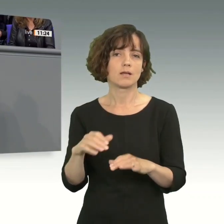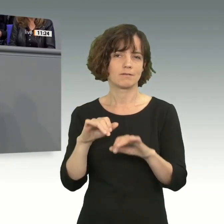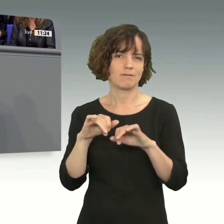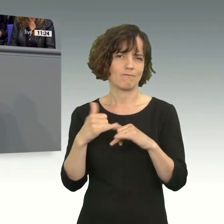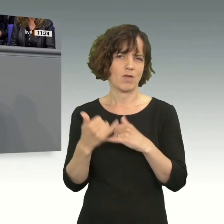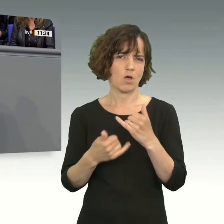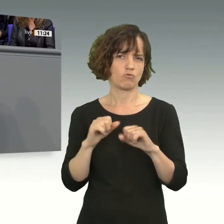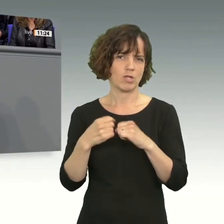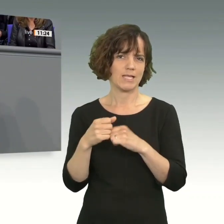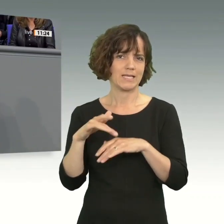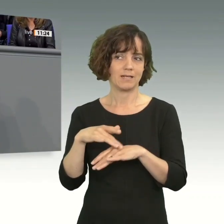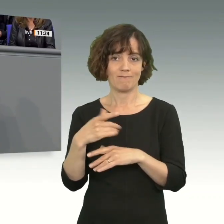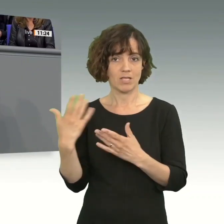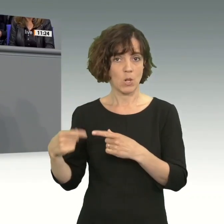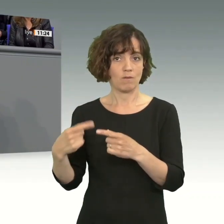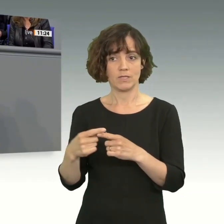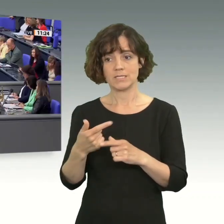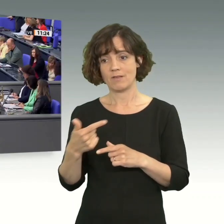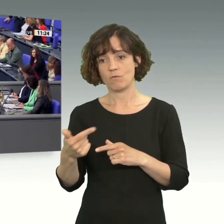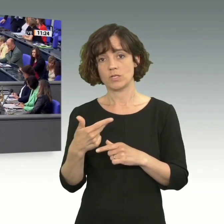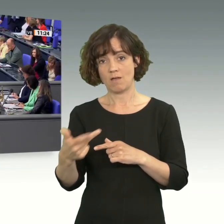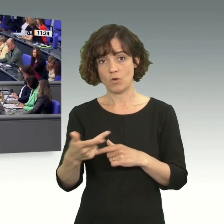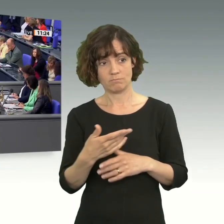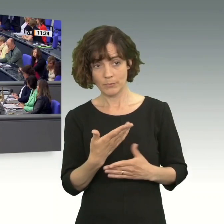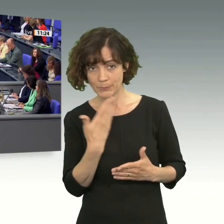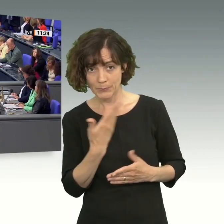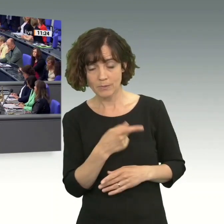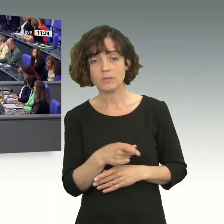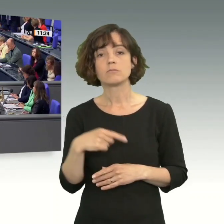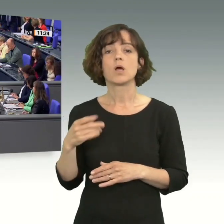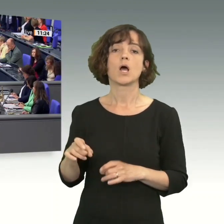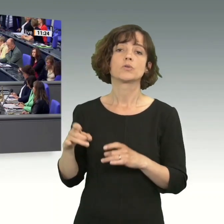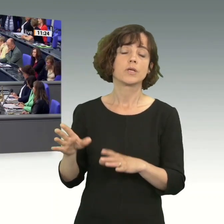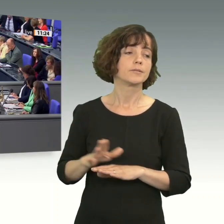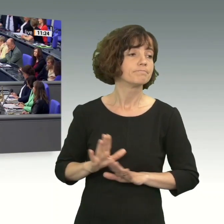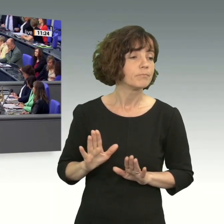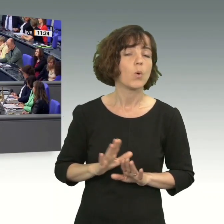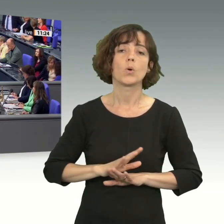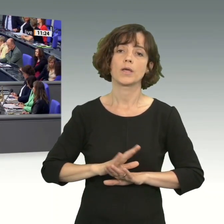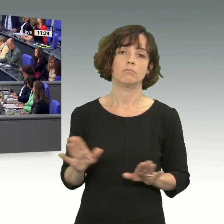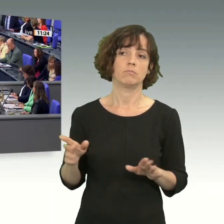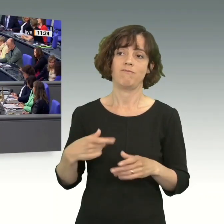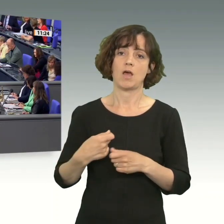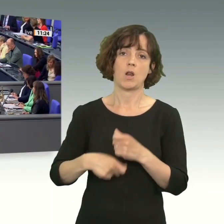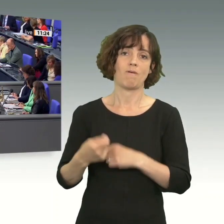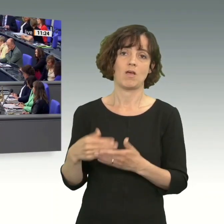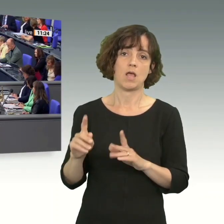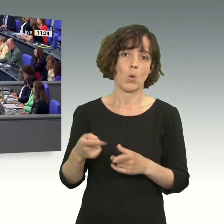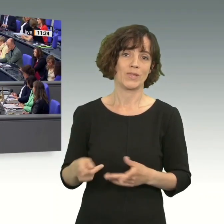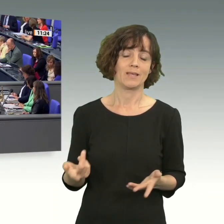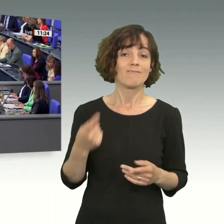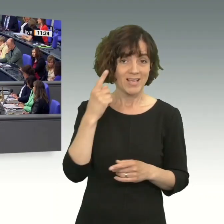dass das, was da gerade läuft, wenn Sie in den nächsten zwei, drei Wochen die Dinge nicht zum Abschluss bringen, auch dort die Verhandlungen drohen zu scheitern. Und wissen Sie, warum?